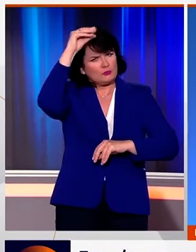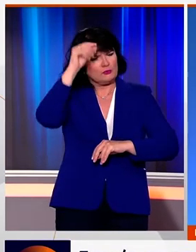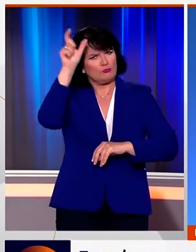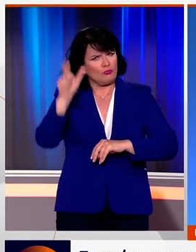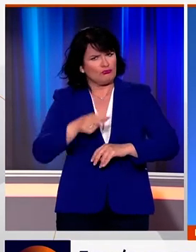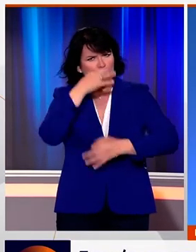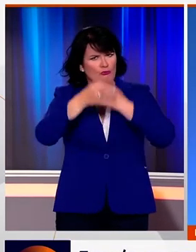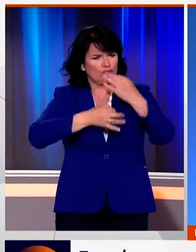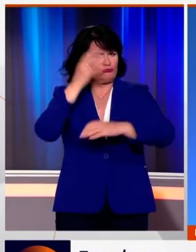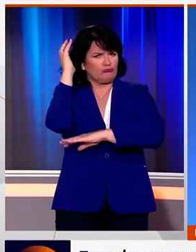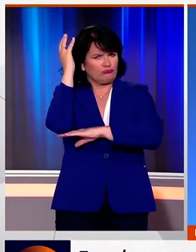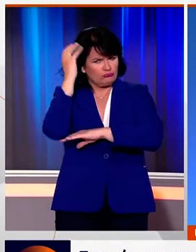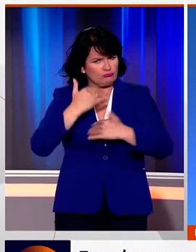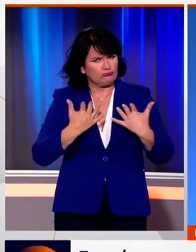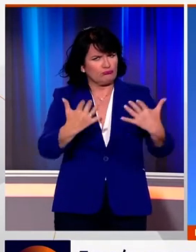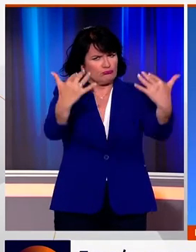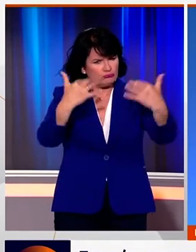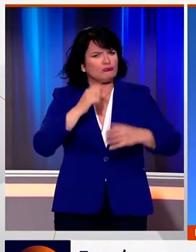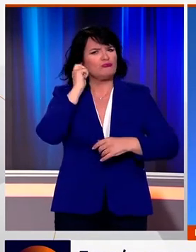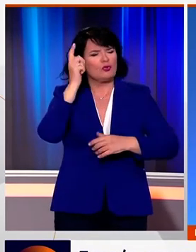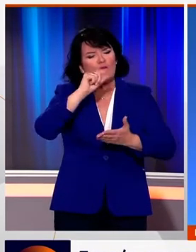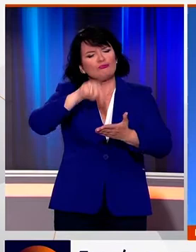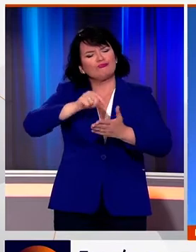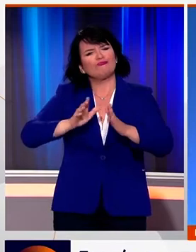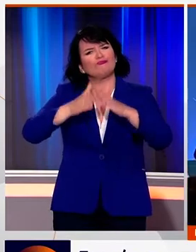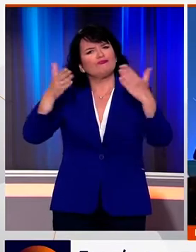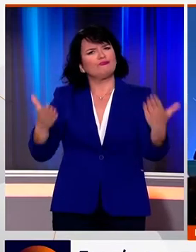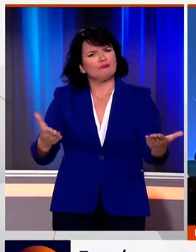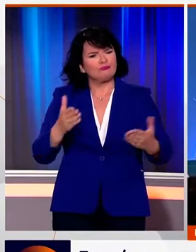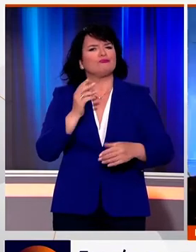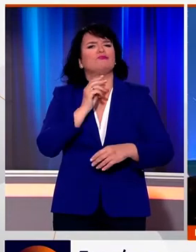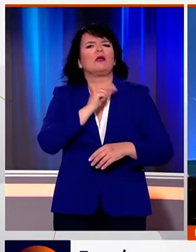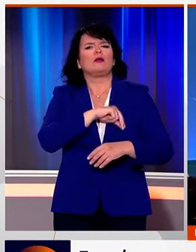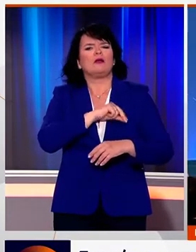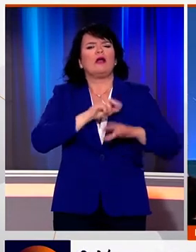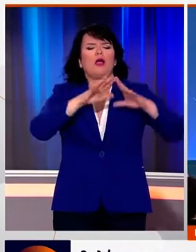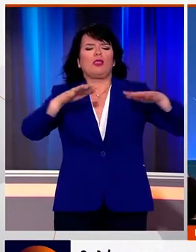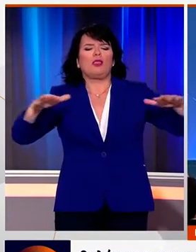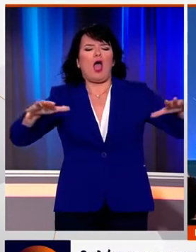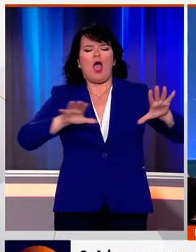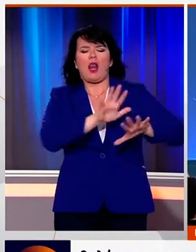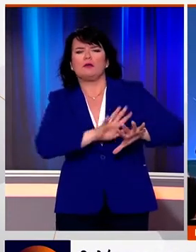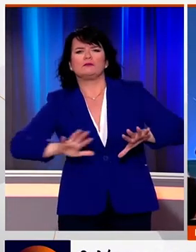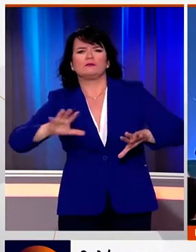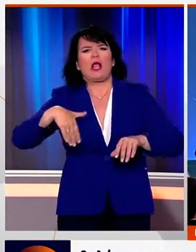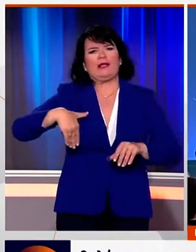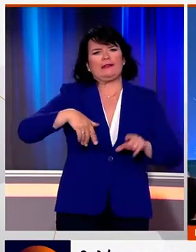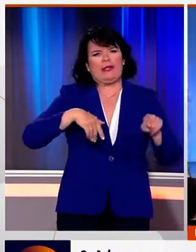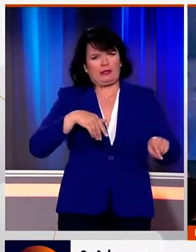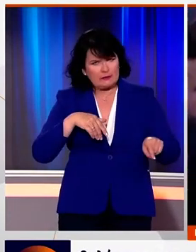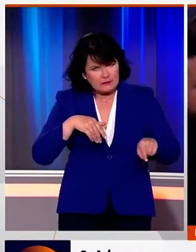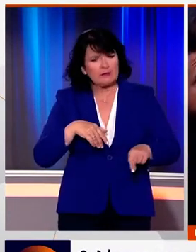κατονόμασε στο χαιρετισμό του κατά την τελετή υπογραφή σύμβασης για την εκμετάλλευση των θαλάσσιων οικοπαίδων νότια της Κρήτης.